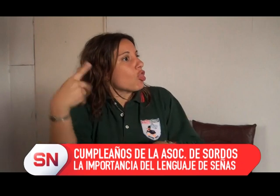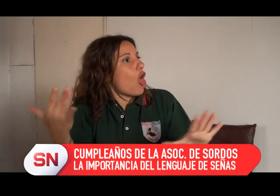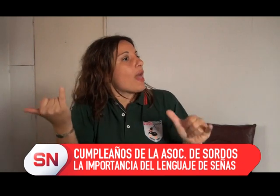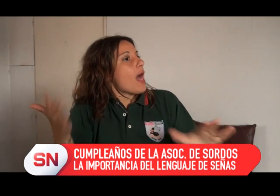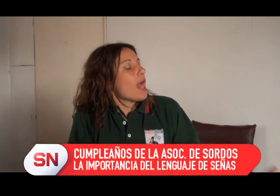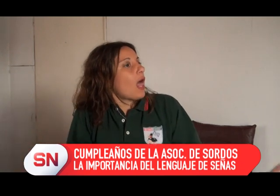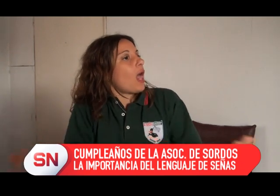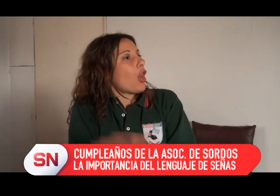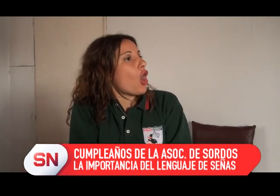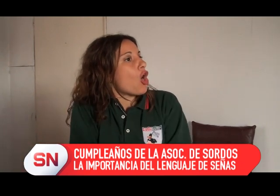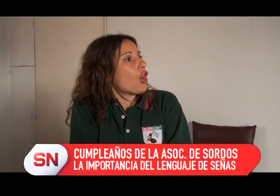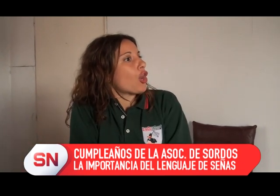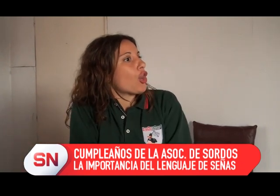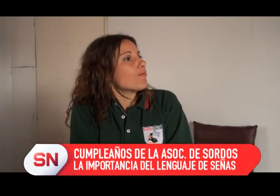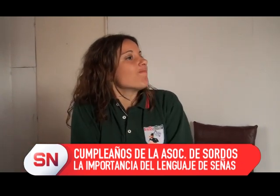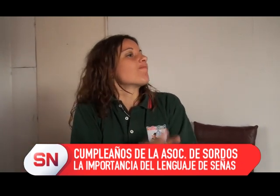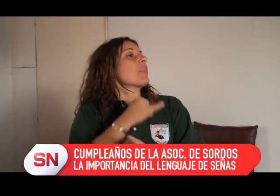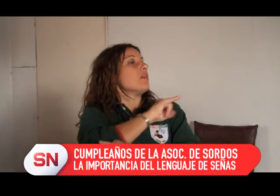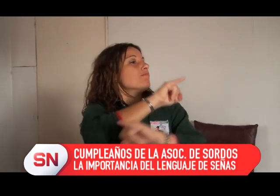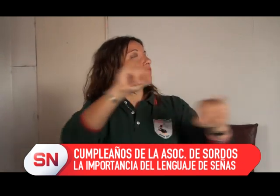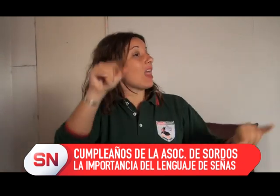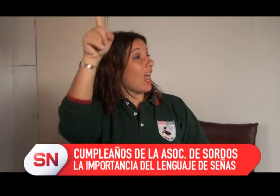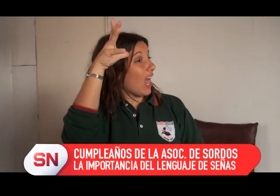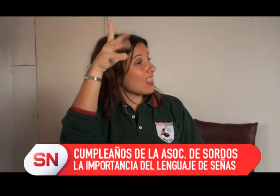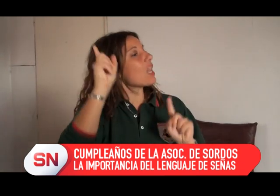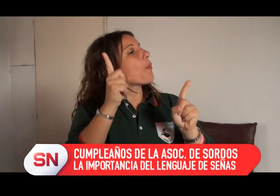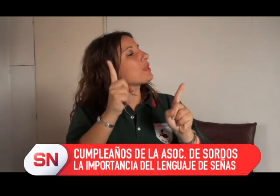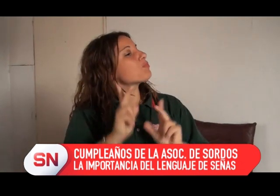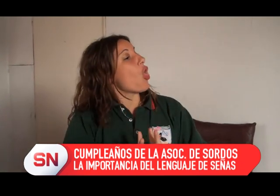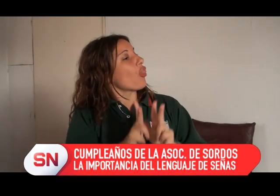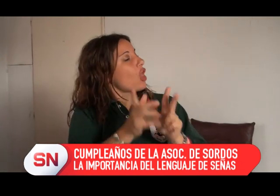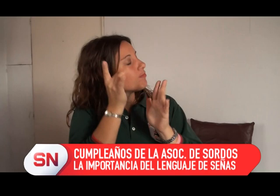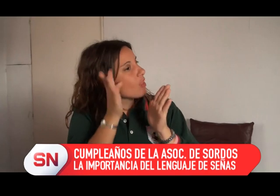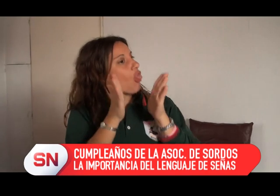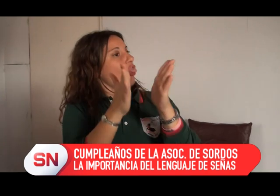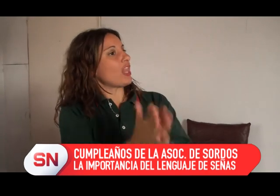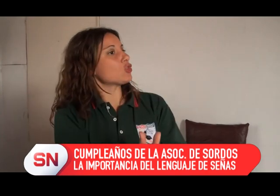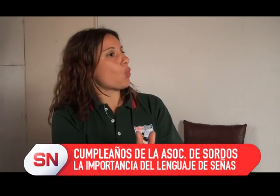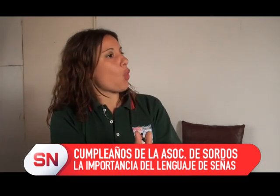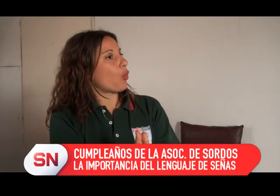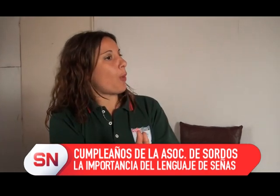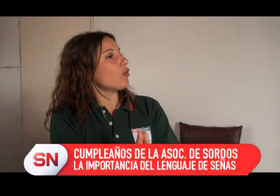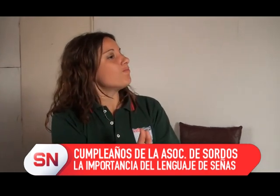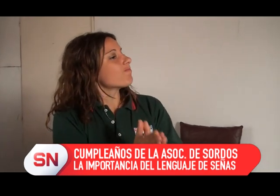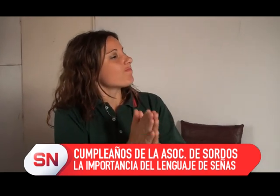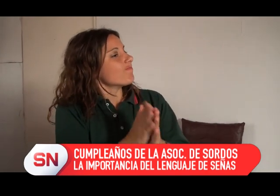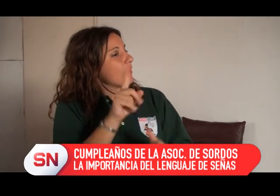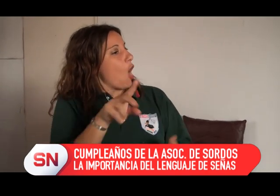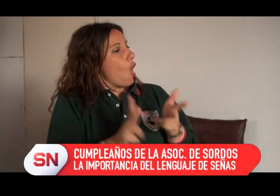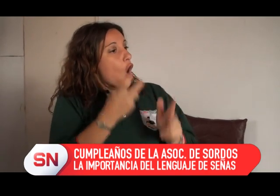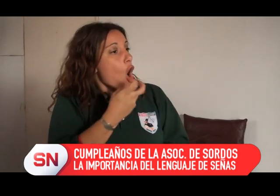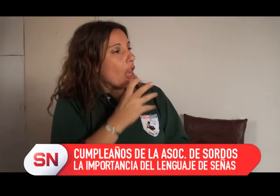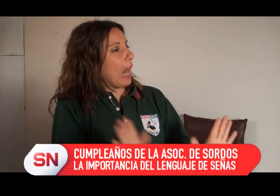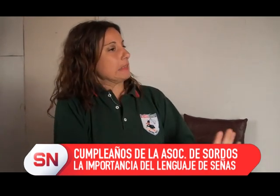lo que nacieron, y que bueno, que era un error sacarle la lengua de señas, y bueno, desde Italia, dice ella, se